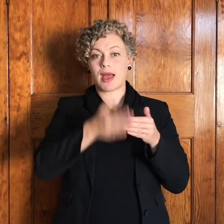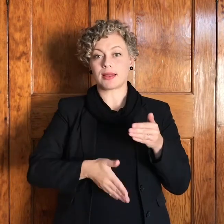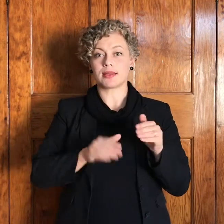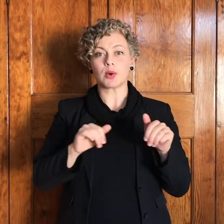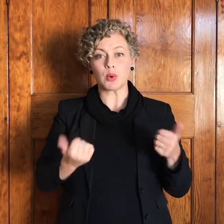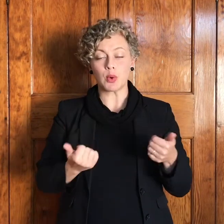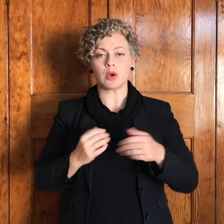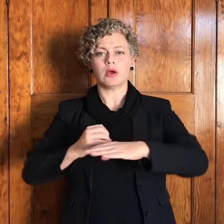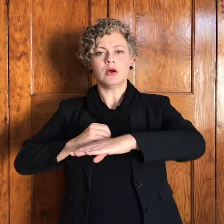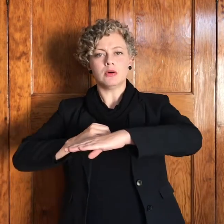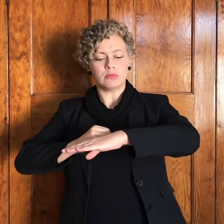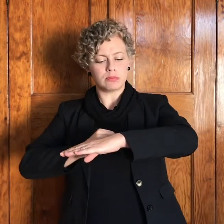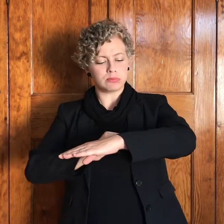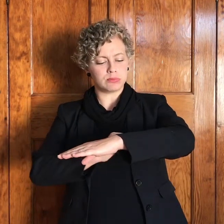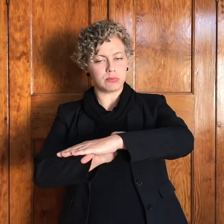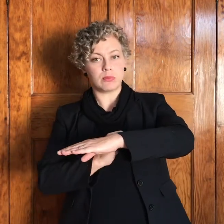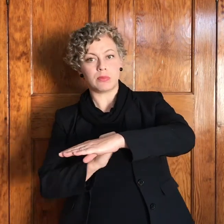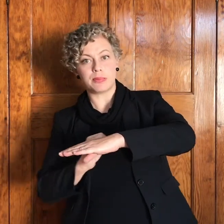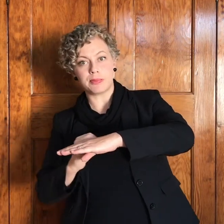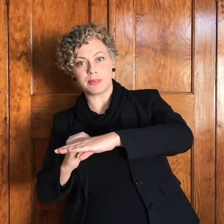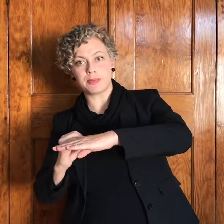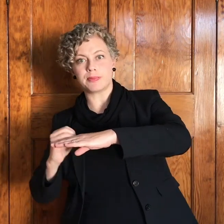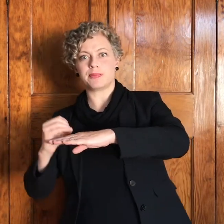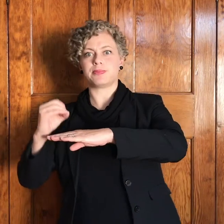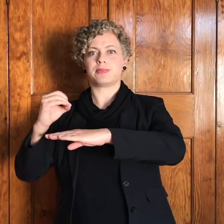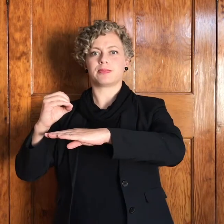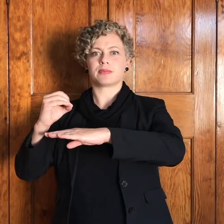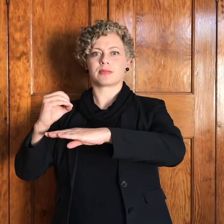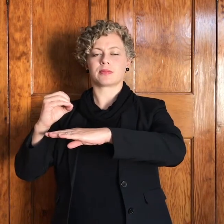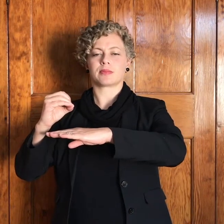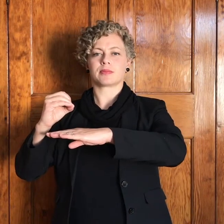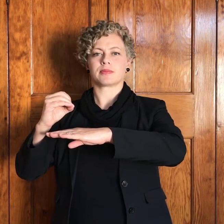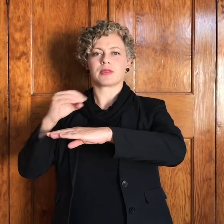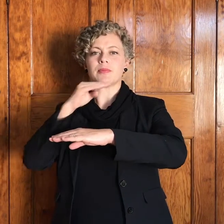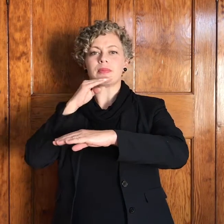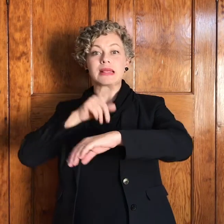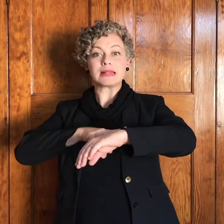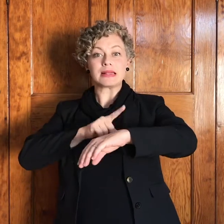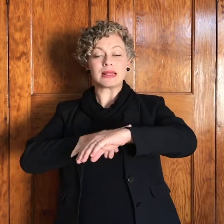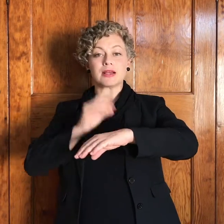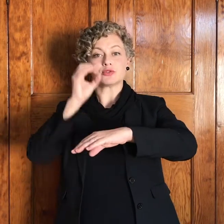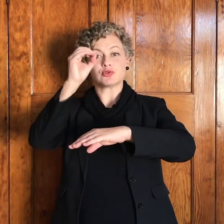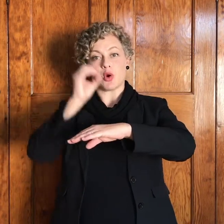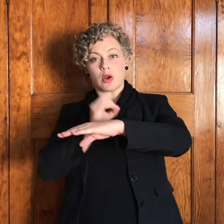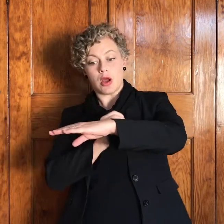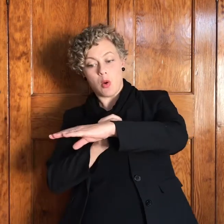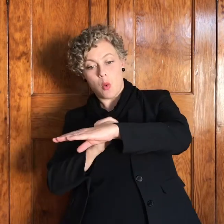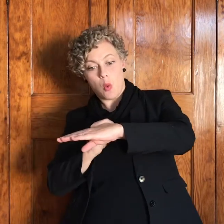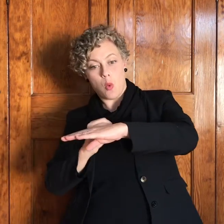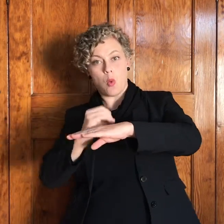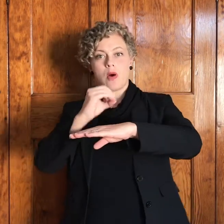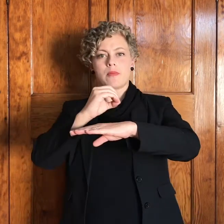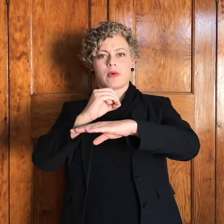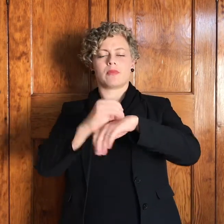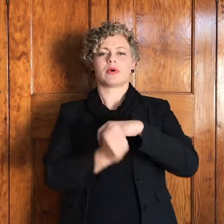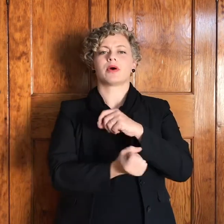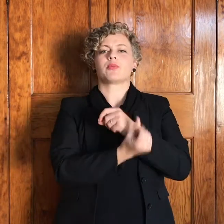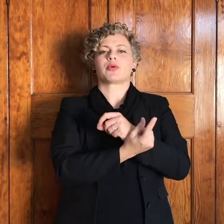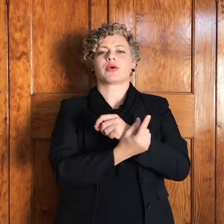vertel hoe die son opkom en in die tweede word al letter gesê die son het toe opgekom en dan gee hy vooral toe die plekke